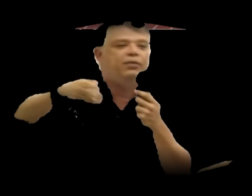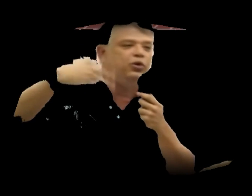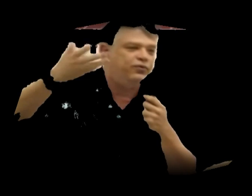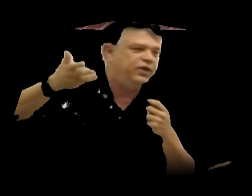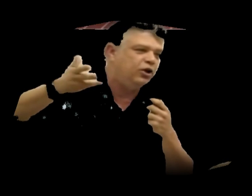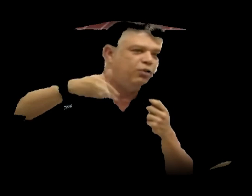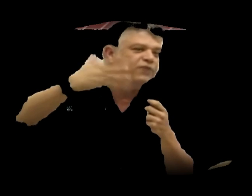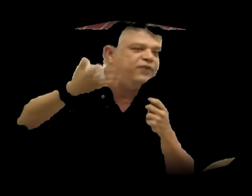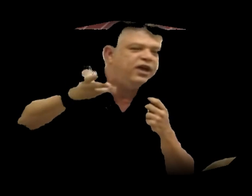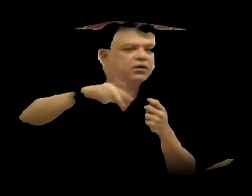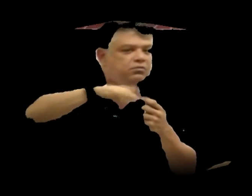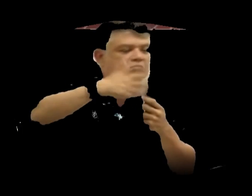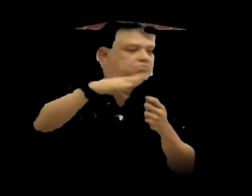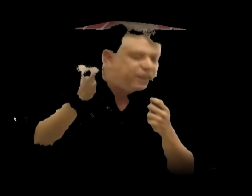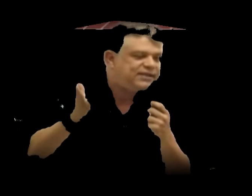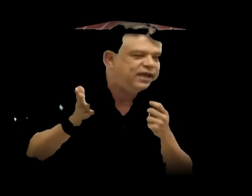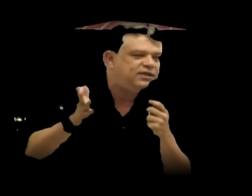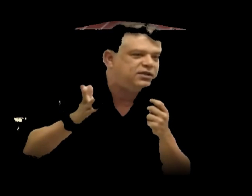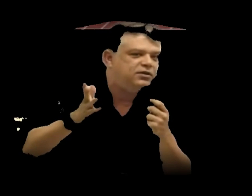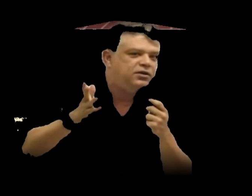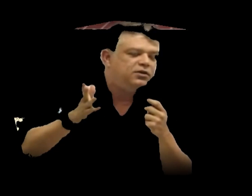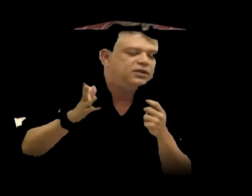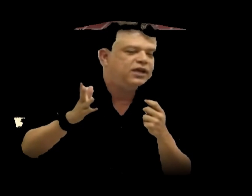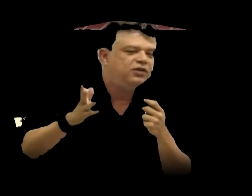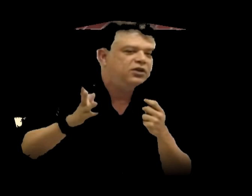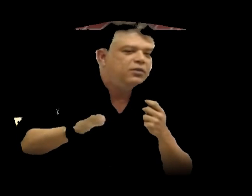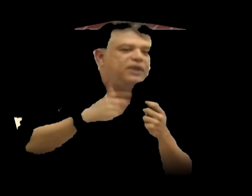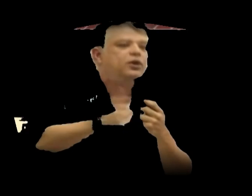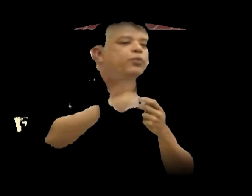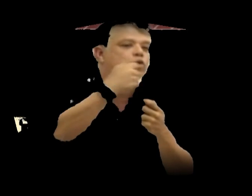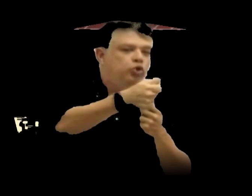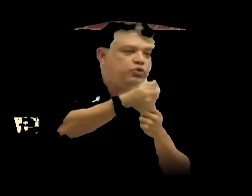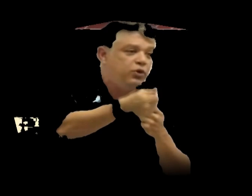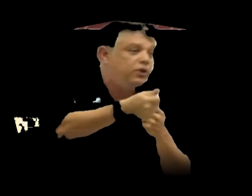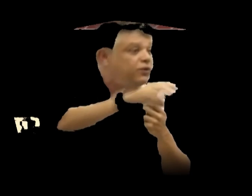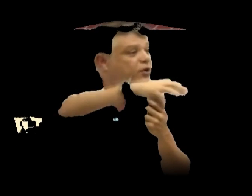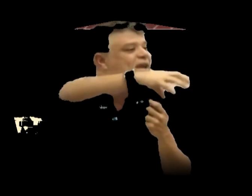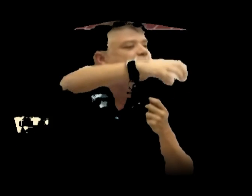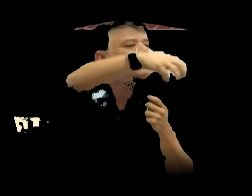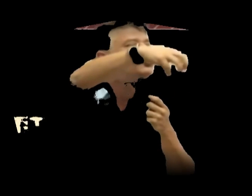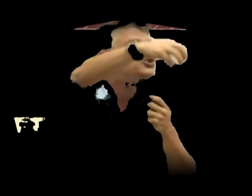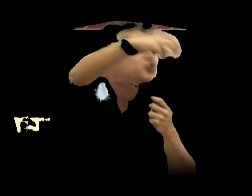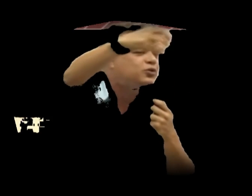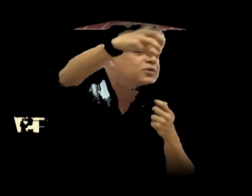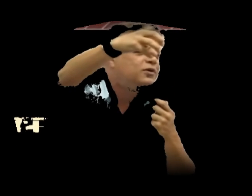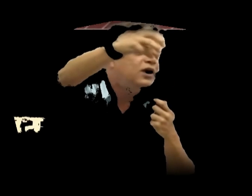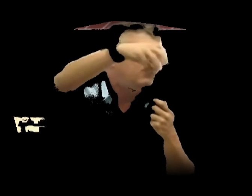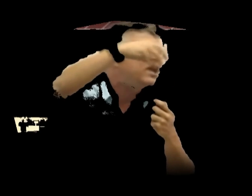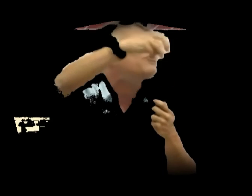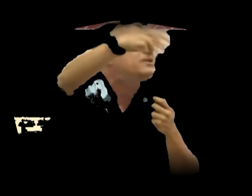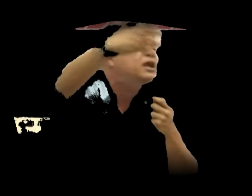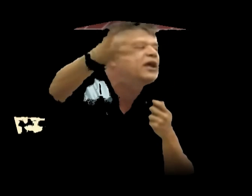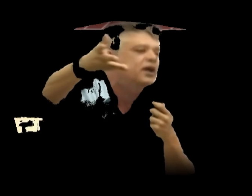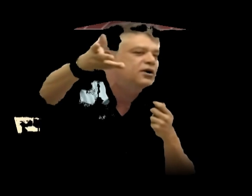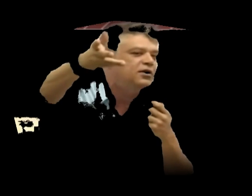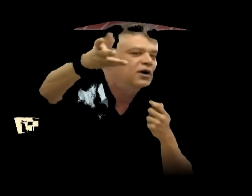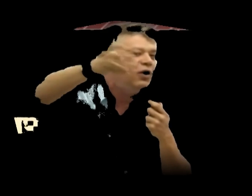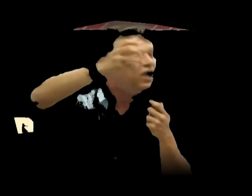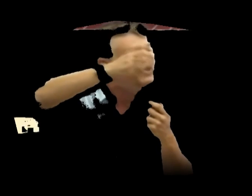me ouvir ou me ver, paciência. Está certo? Mas eu produzo, eu vou criar o meu nicho. Alguém vai me ler, alguém vai